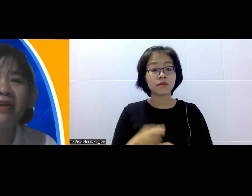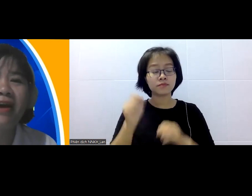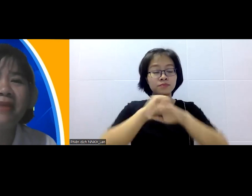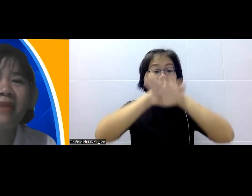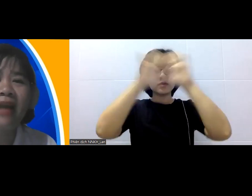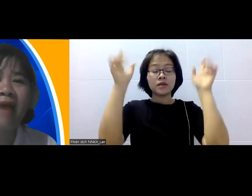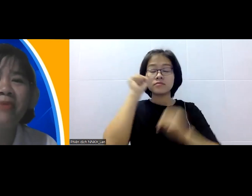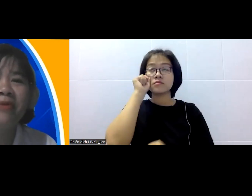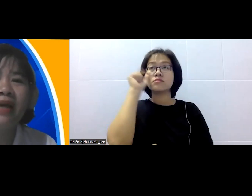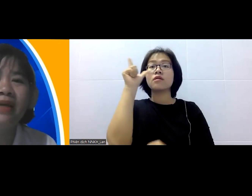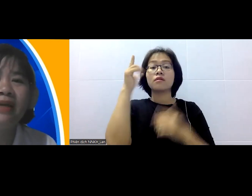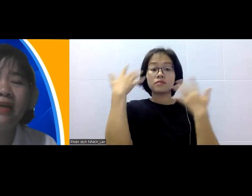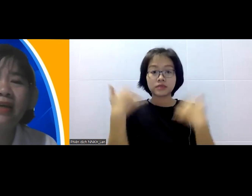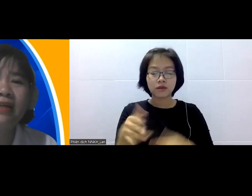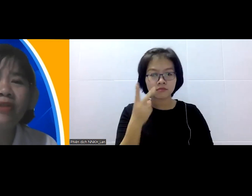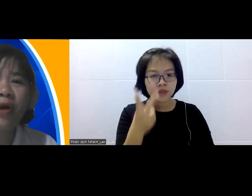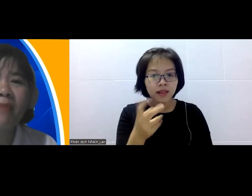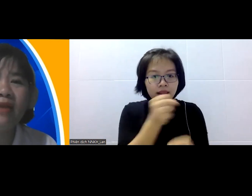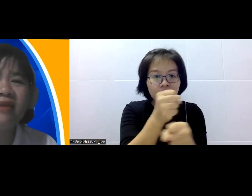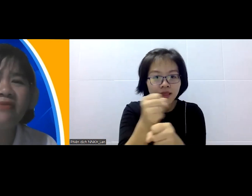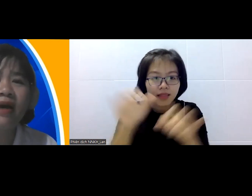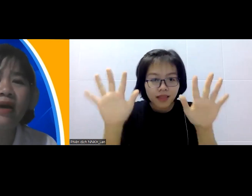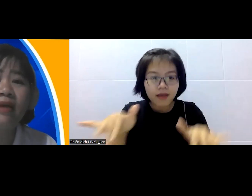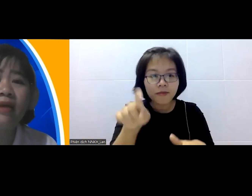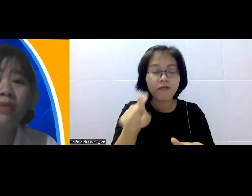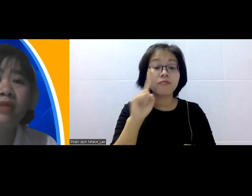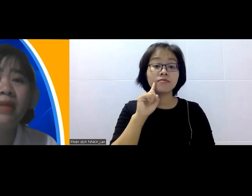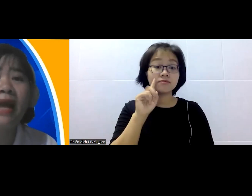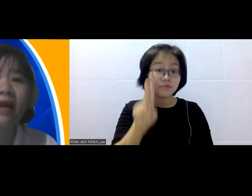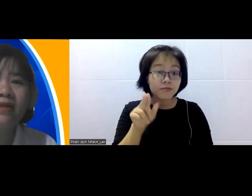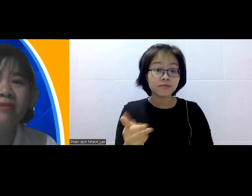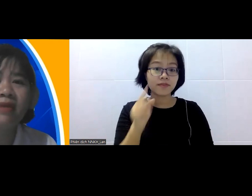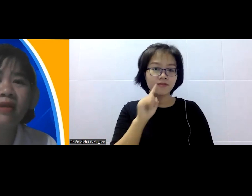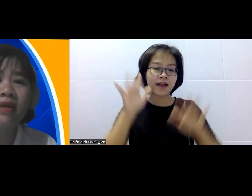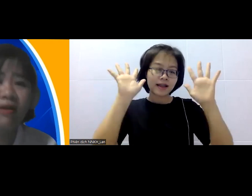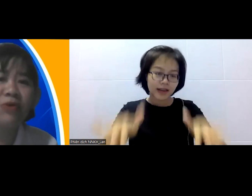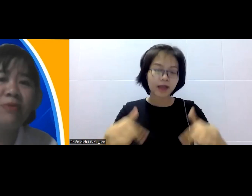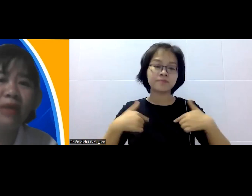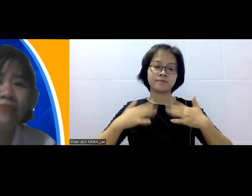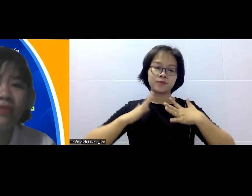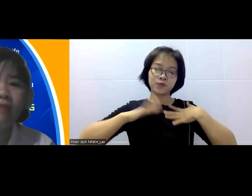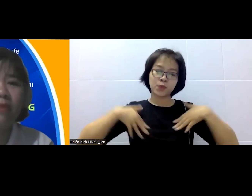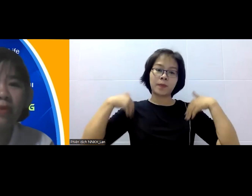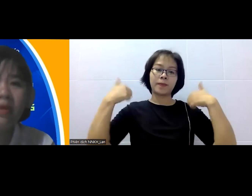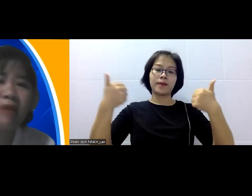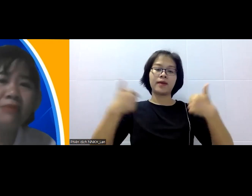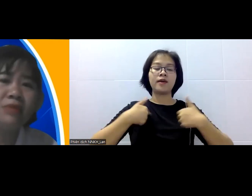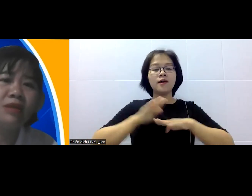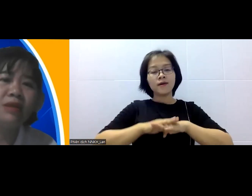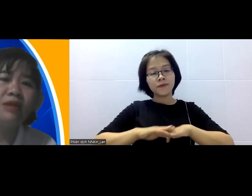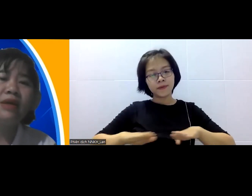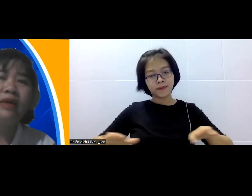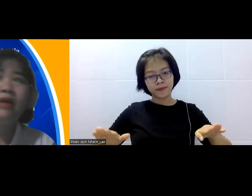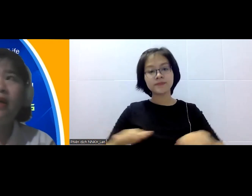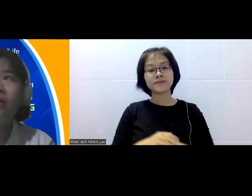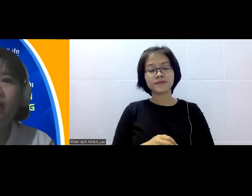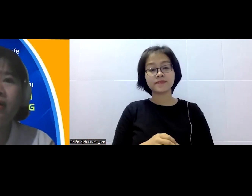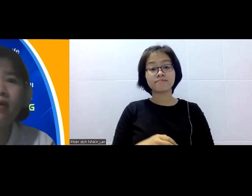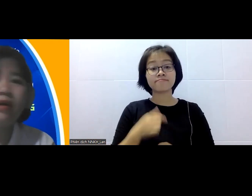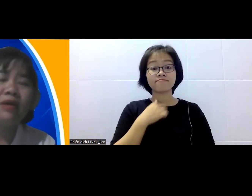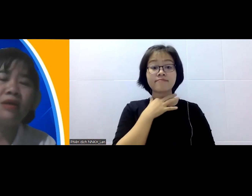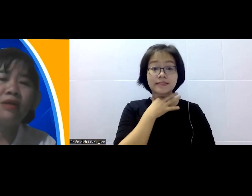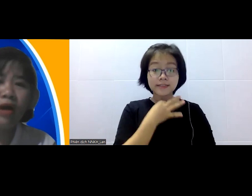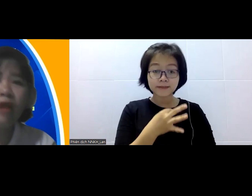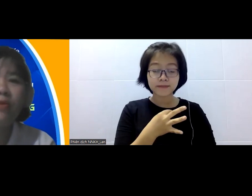subscribe